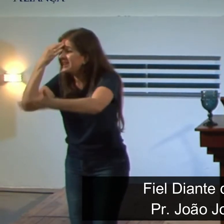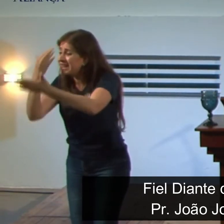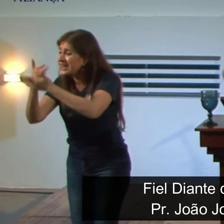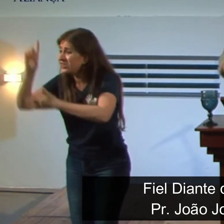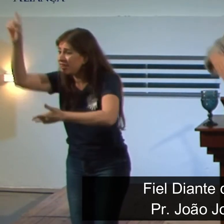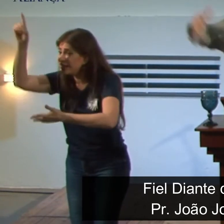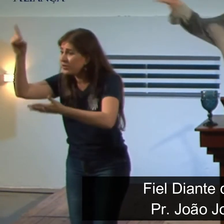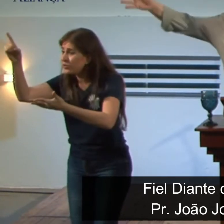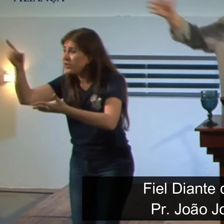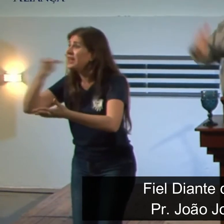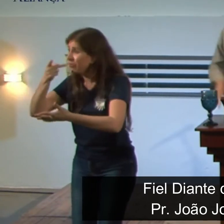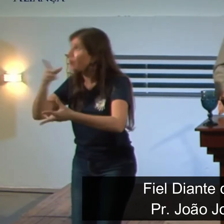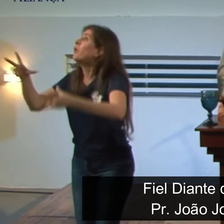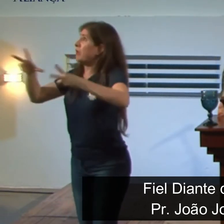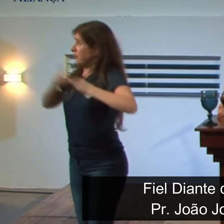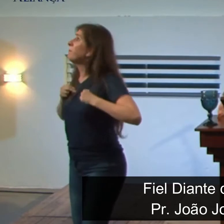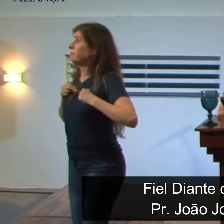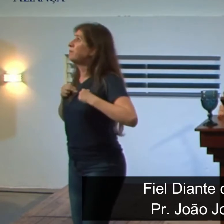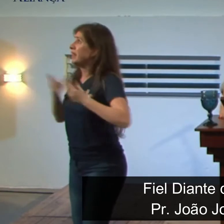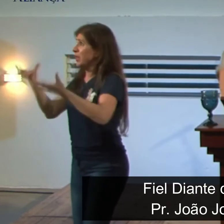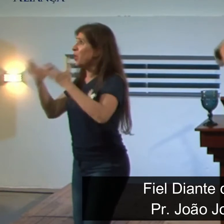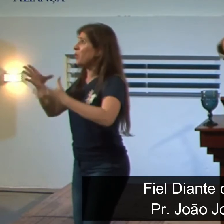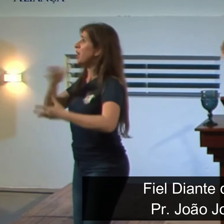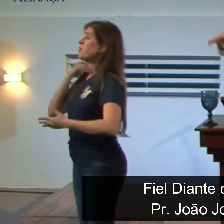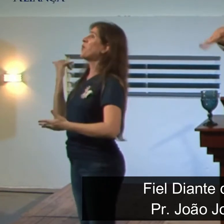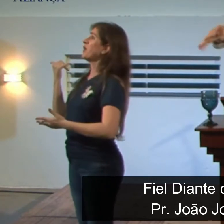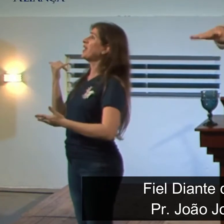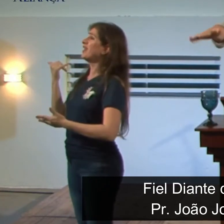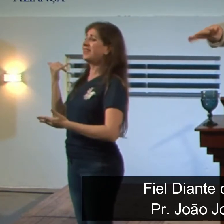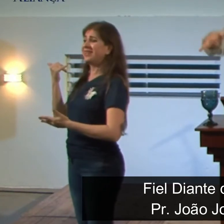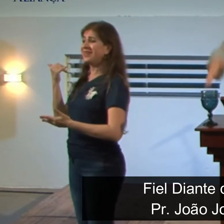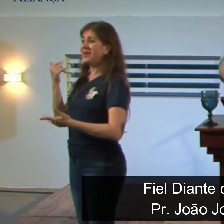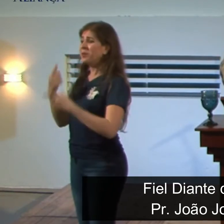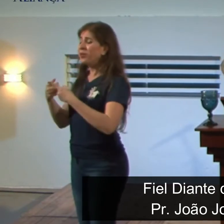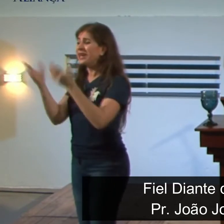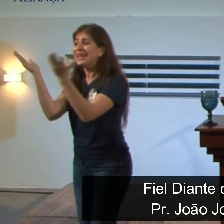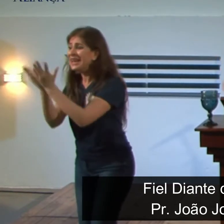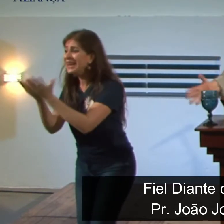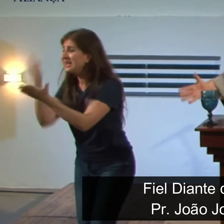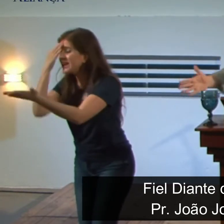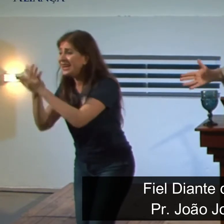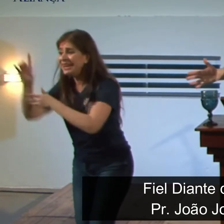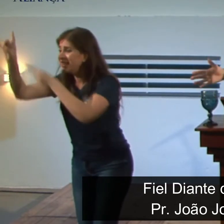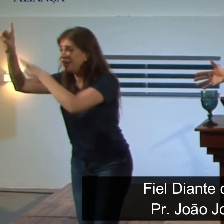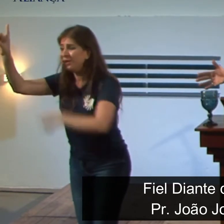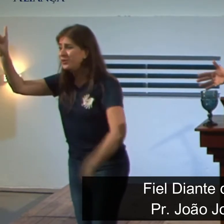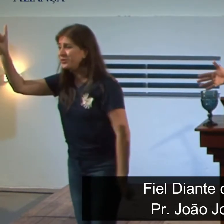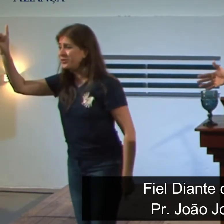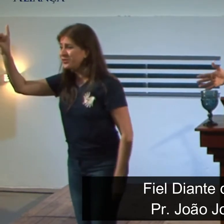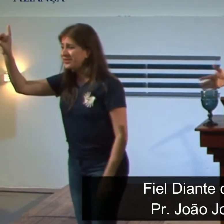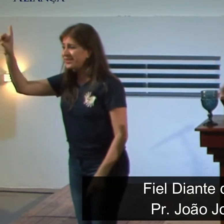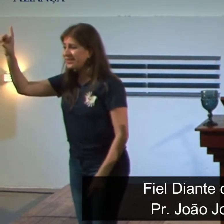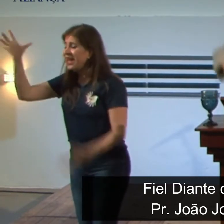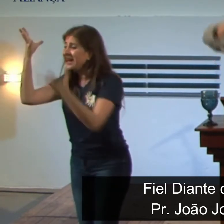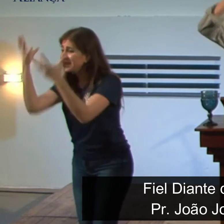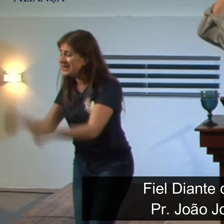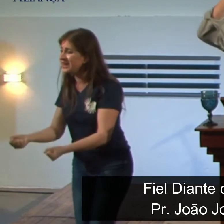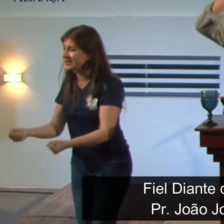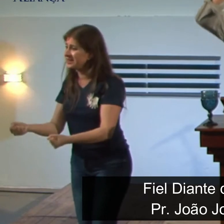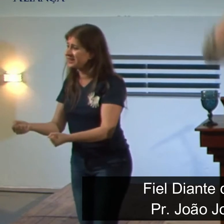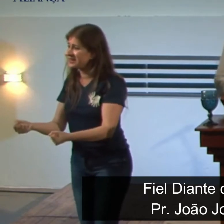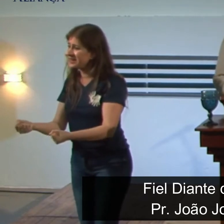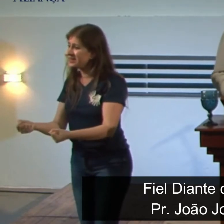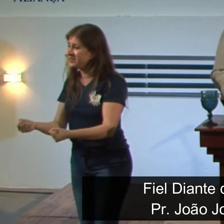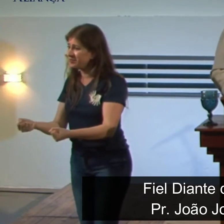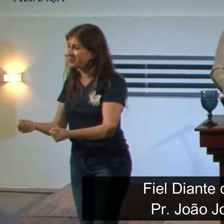por isso por que o evangelho é tudo é nada na nossa vida porque se for um evangelho meia boca não vale a pena morrer pelo evangelho meia boca mas